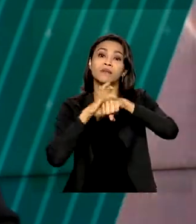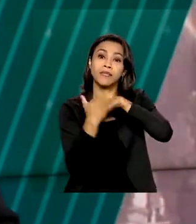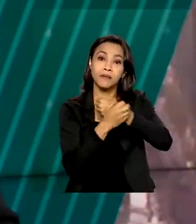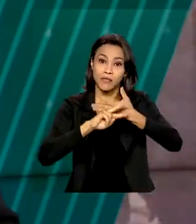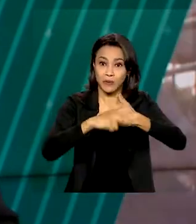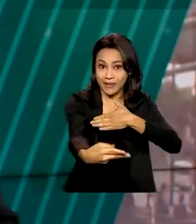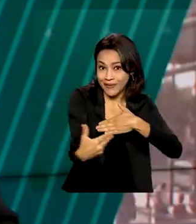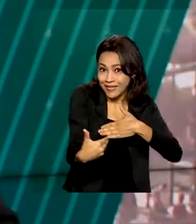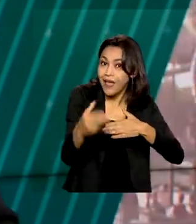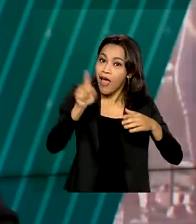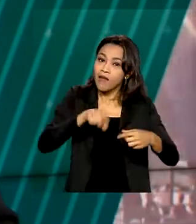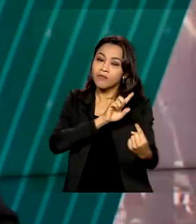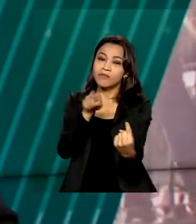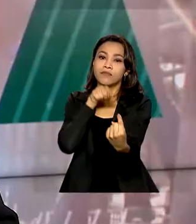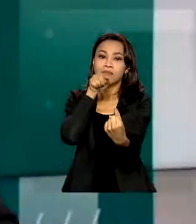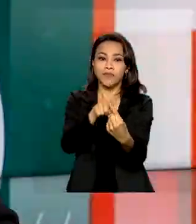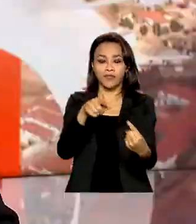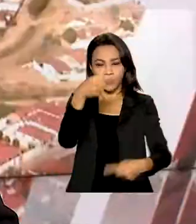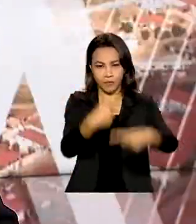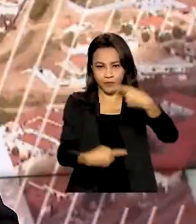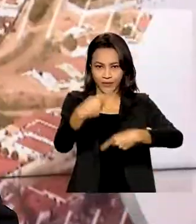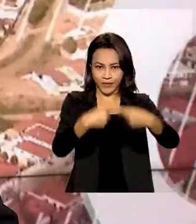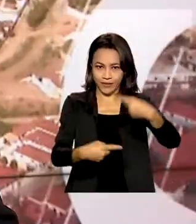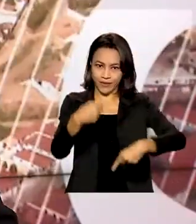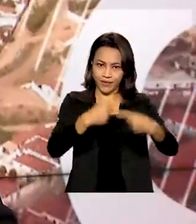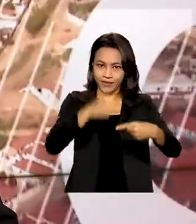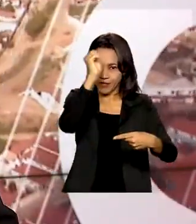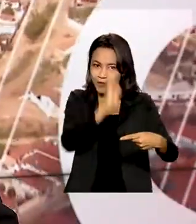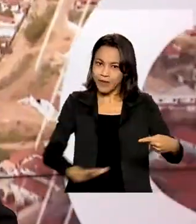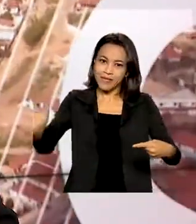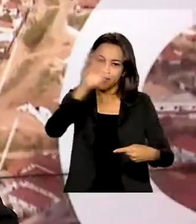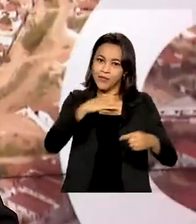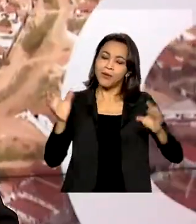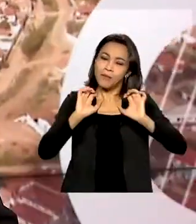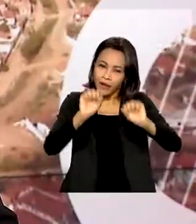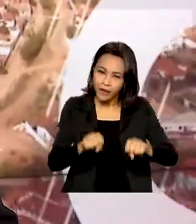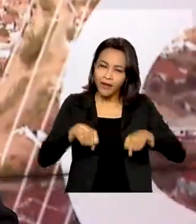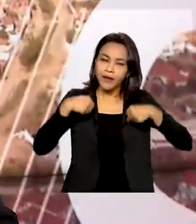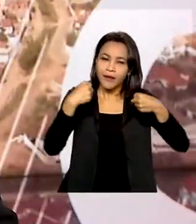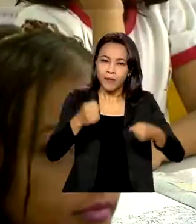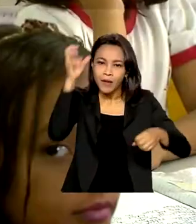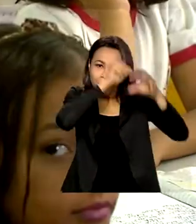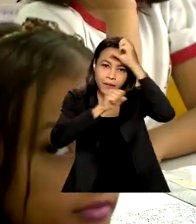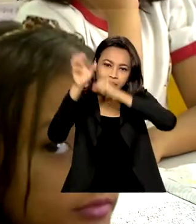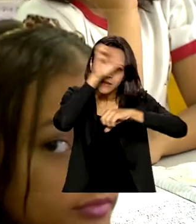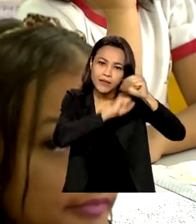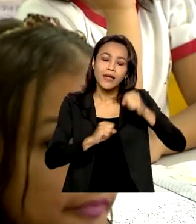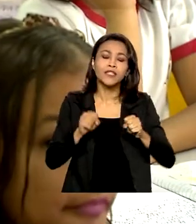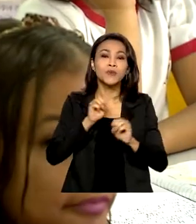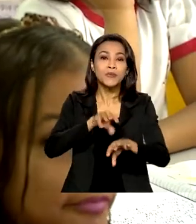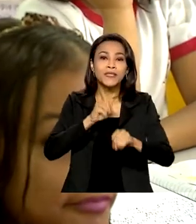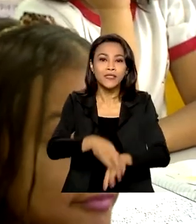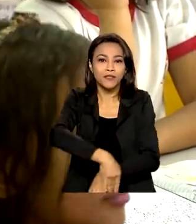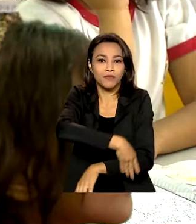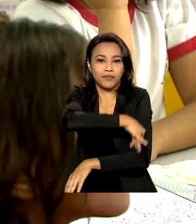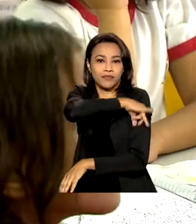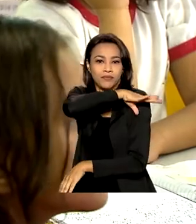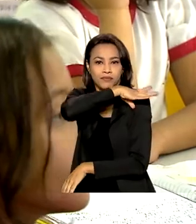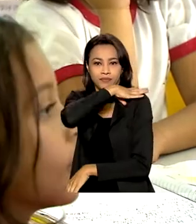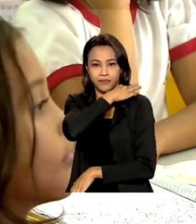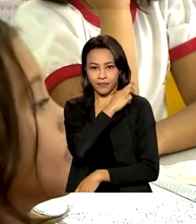Estes são os objetivos da Política Nacional para a Recuperação das Aprendizagens na Educação Básica. Uma das medidas